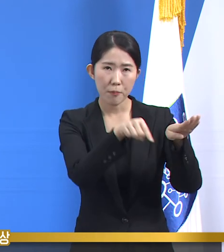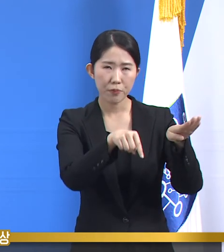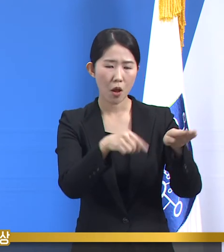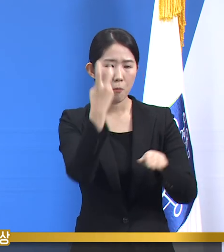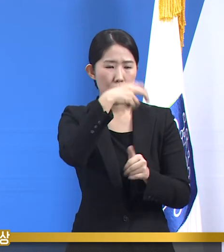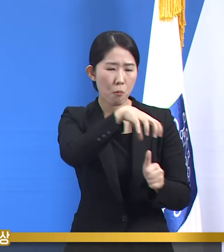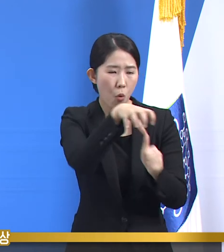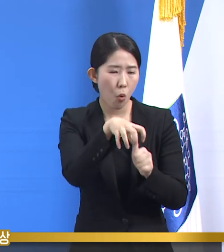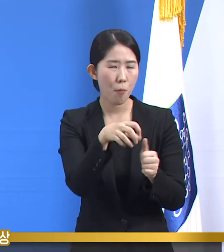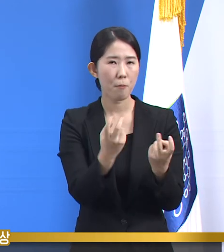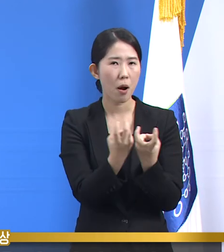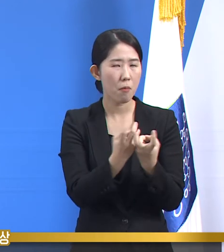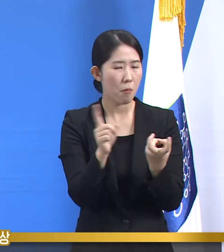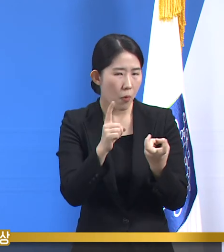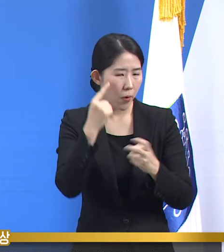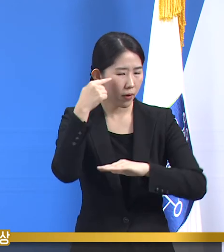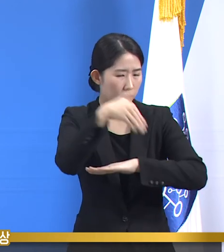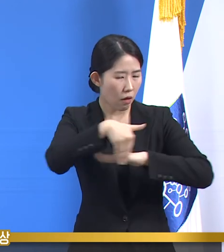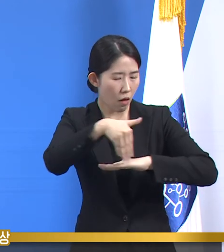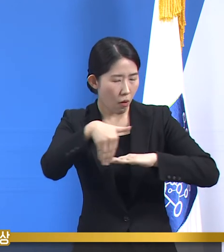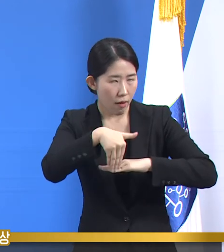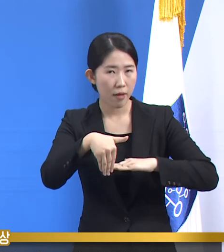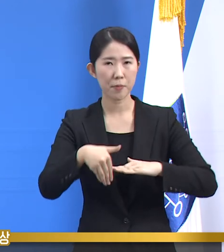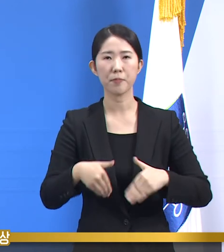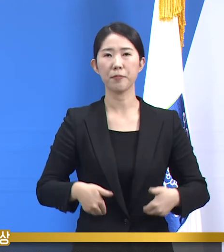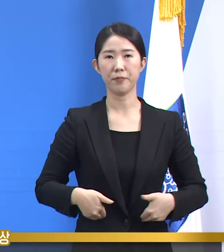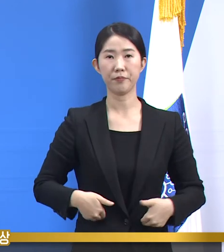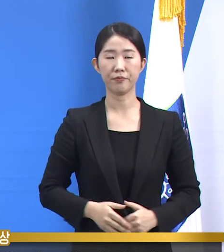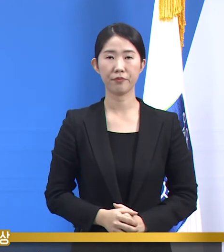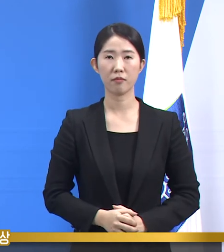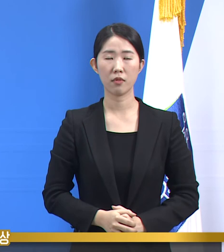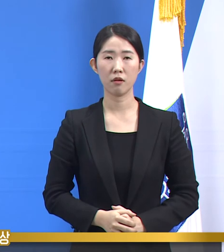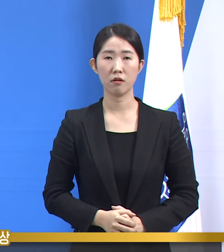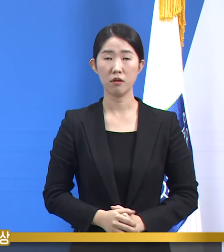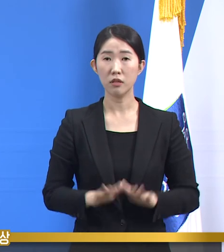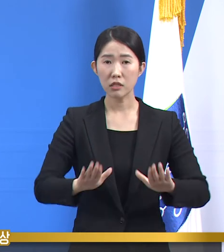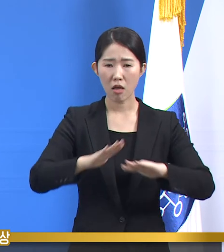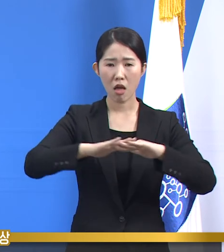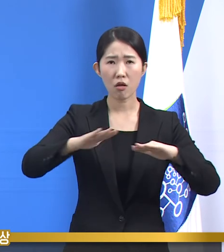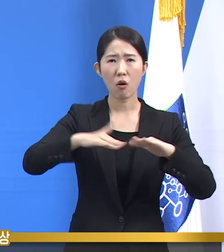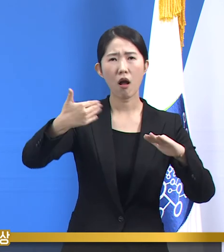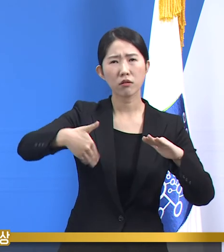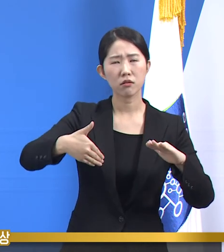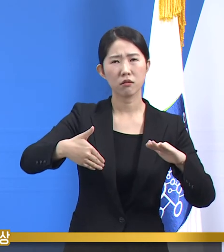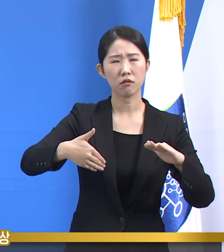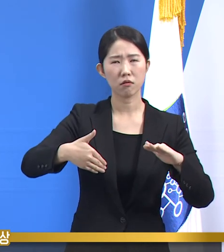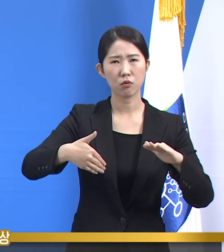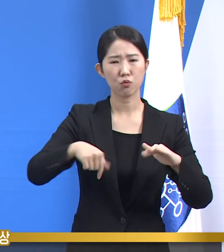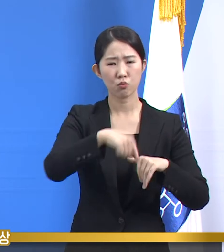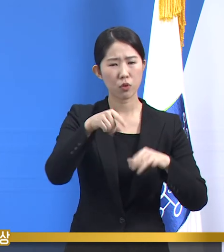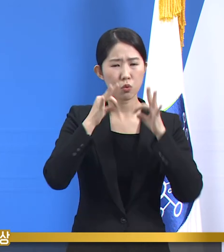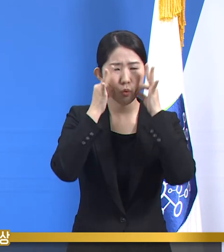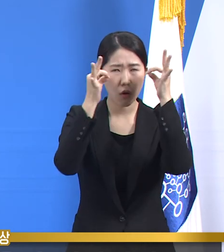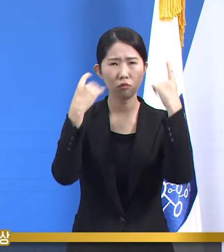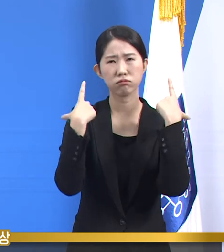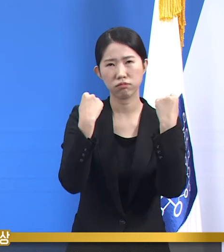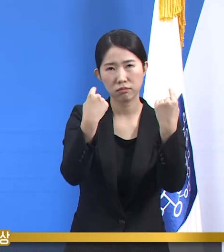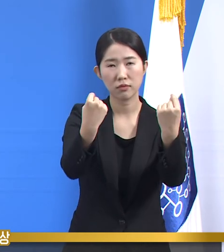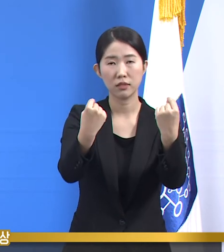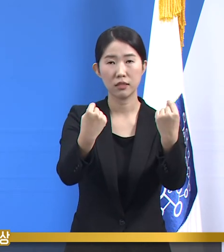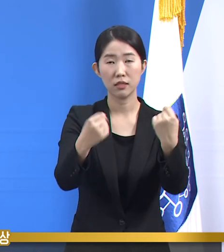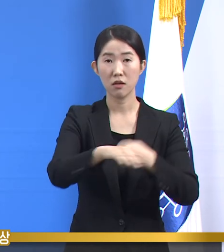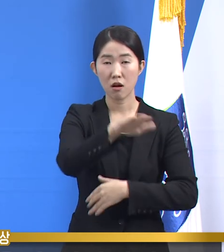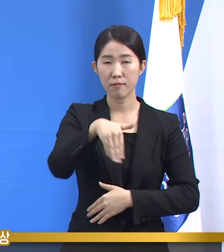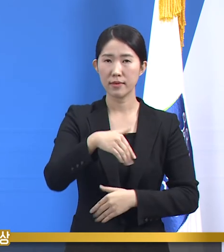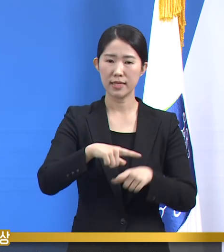세우고 실행하는 일일 것입니다. 가야 할 길이 아직 꽤 많이 남았습니다. 우리의 소중한 일상을 지켜낼 수